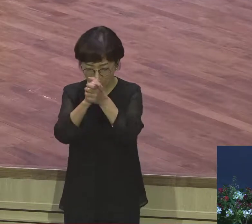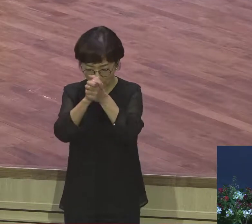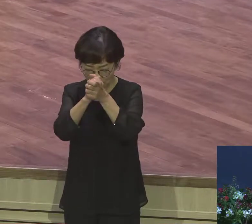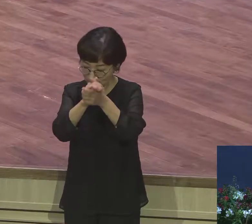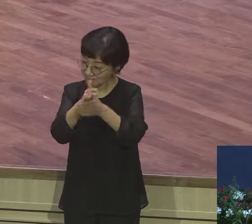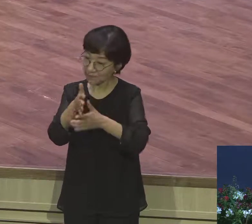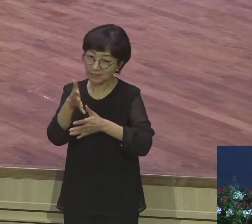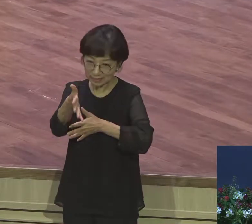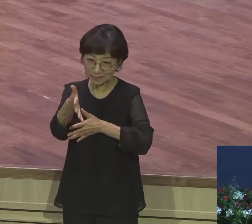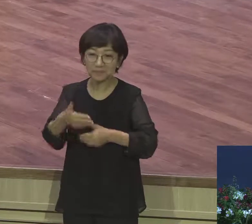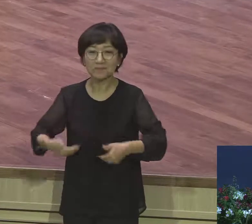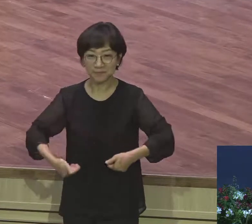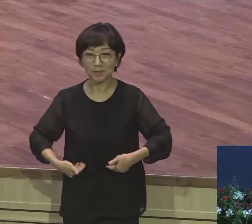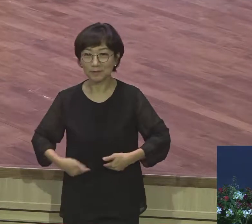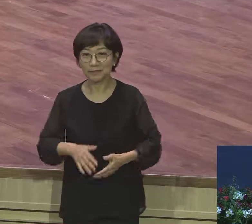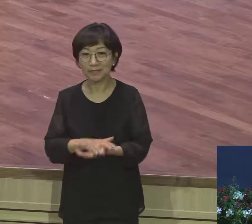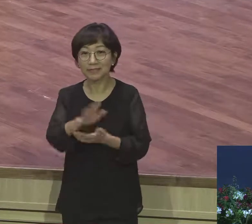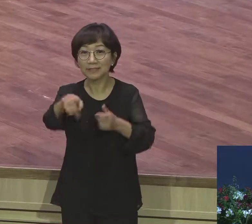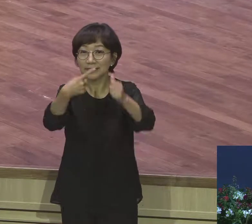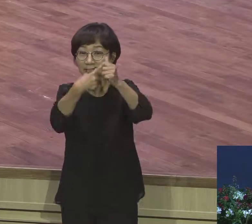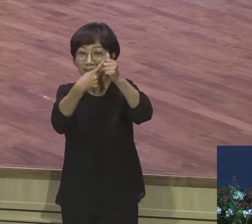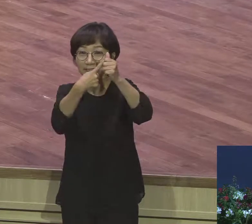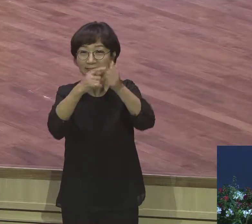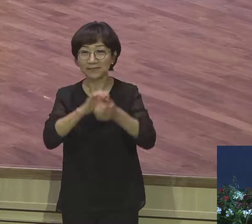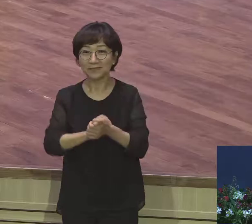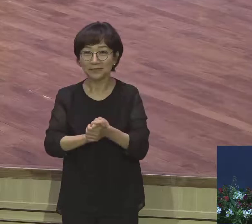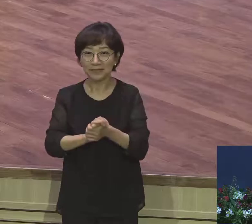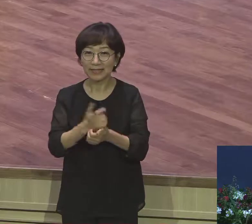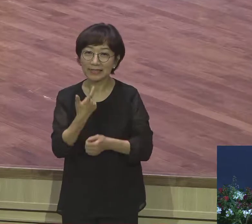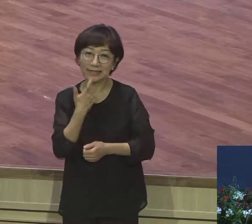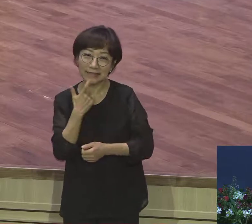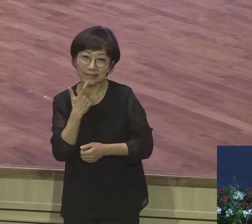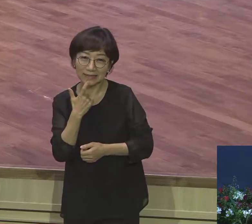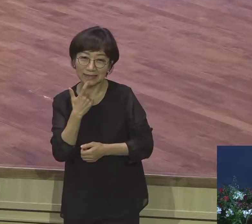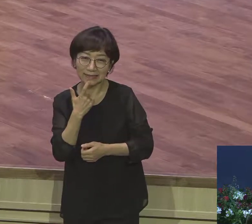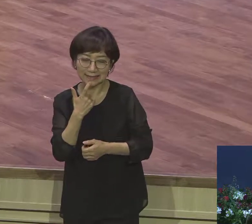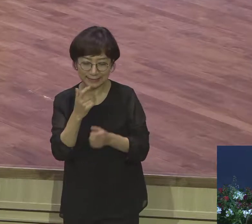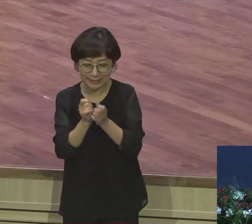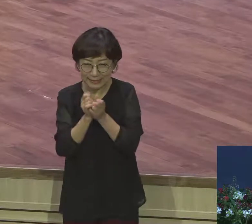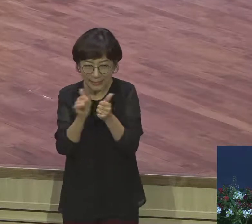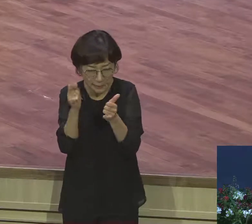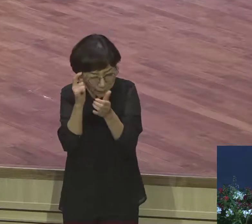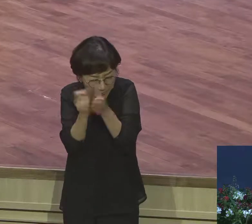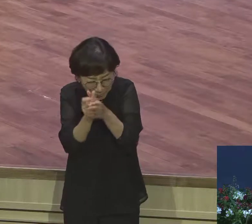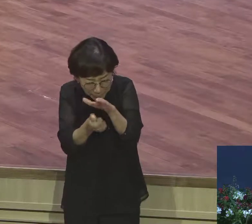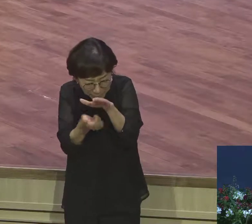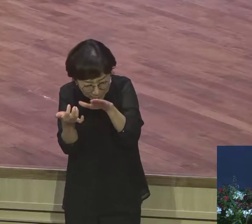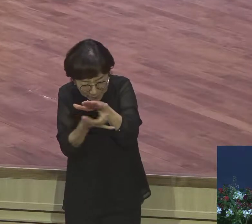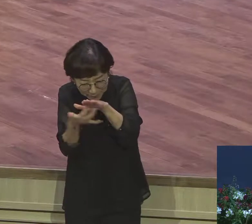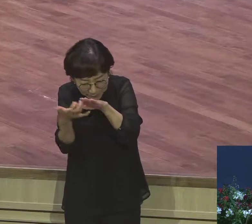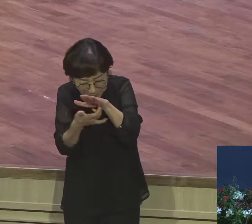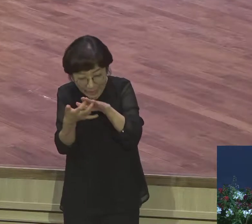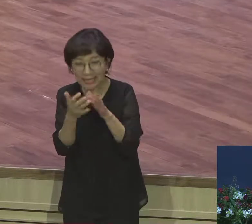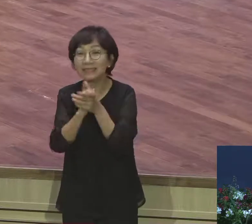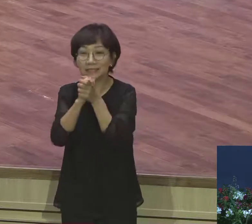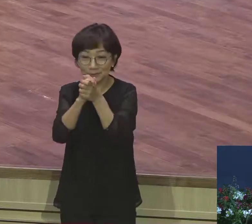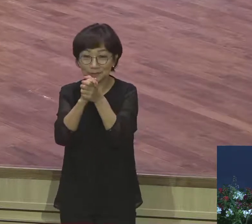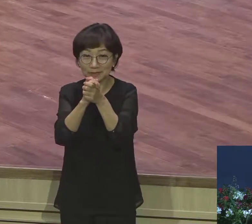첫째로 야곱의 인본주의 기도입니다 상세기 31장에서 31장 3절에 오면